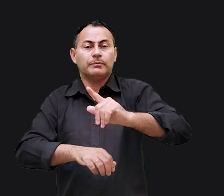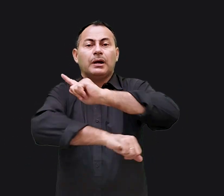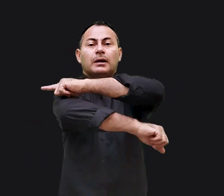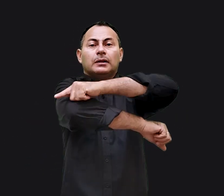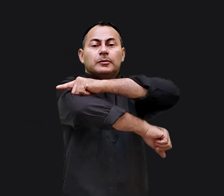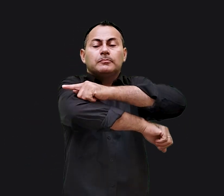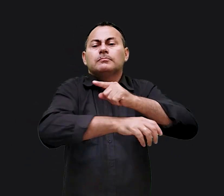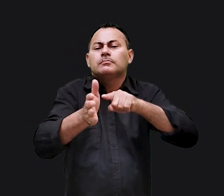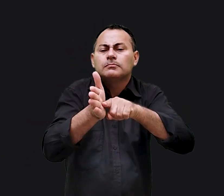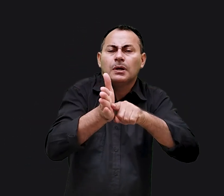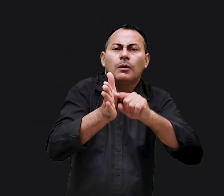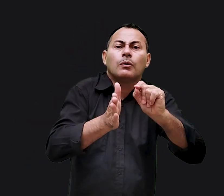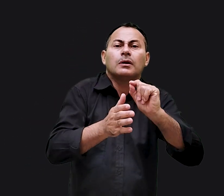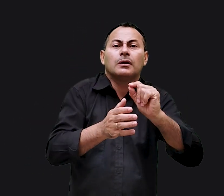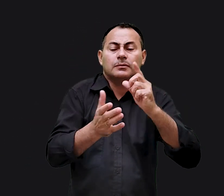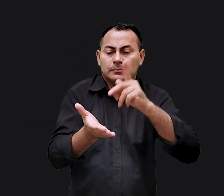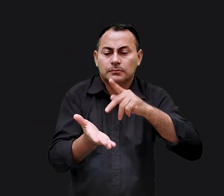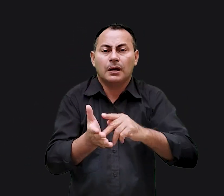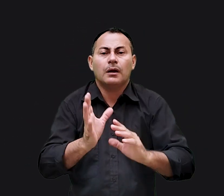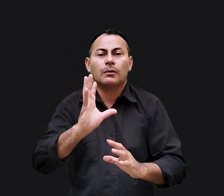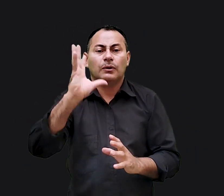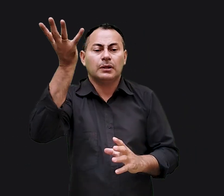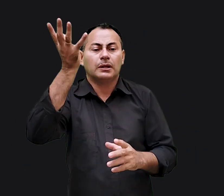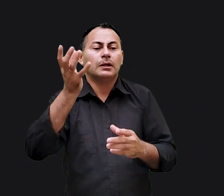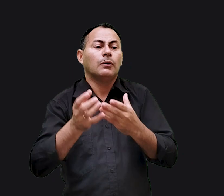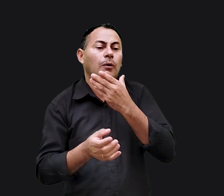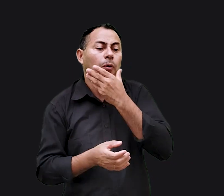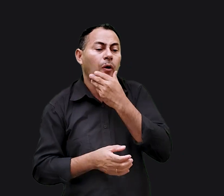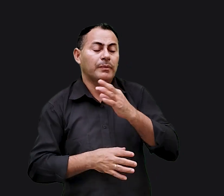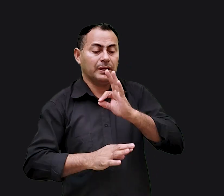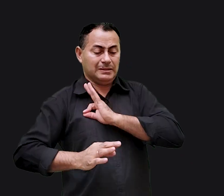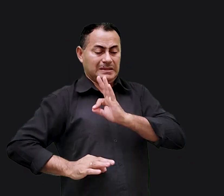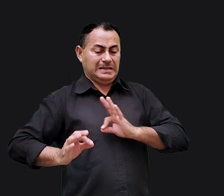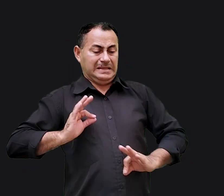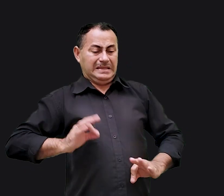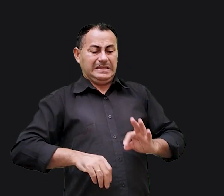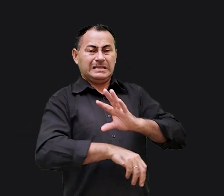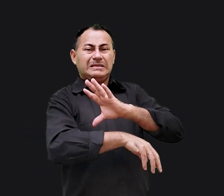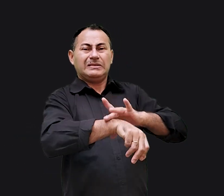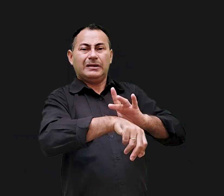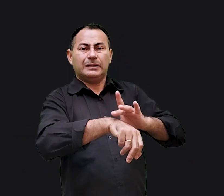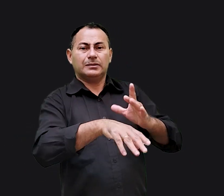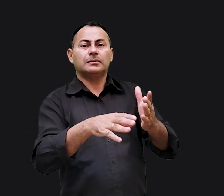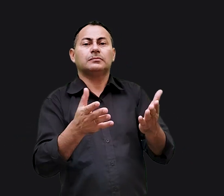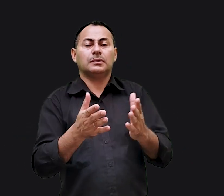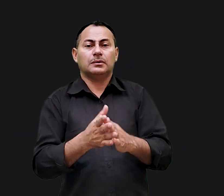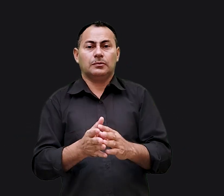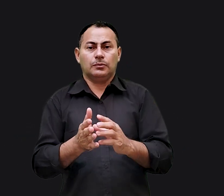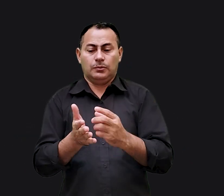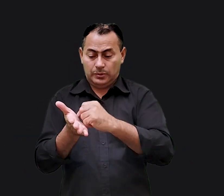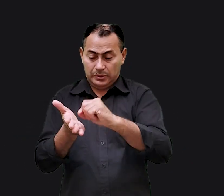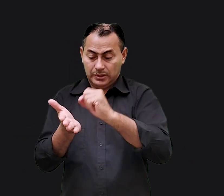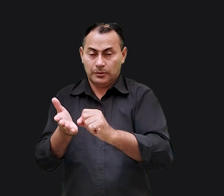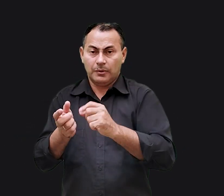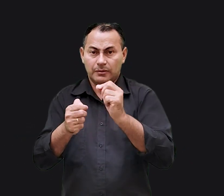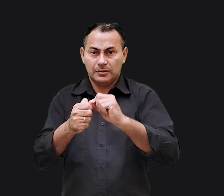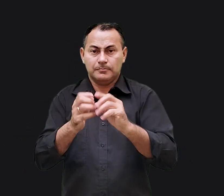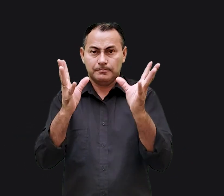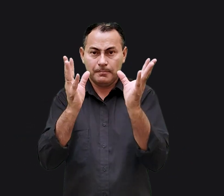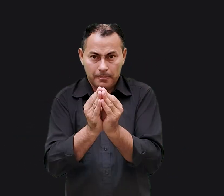para a Galileia, para investigar o que tinha realmente acontecido com aquele leproso. Os escritos nos fazem